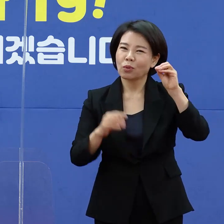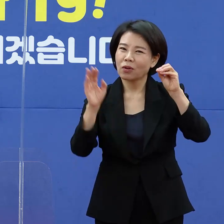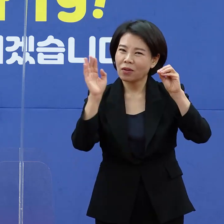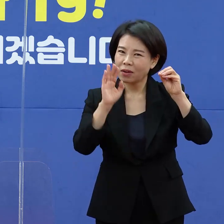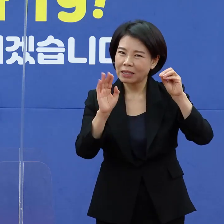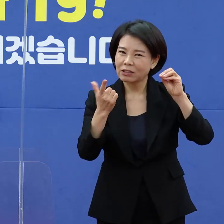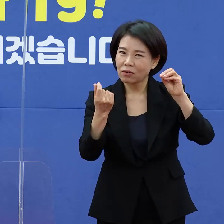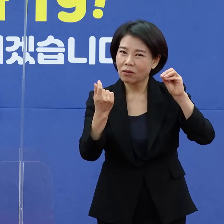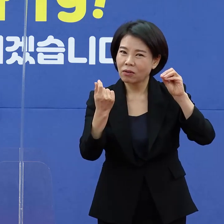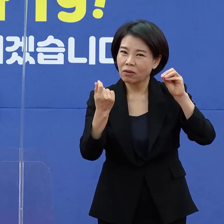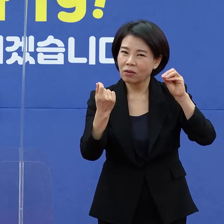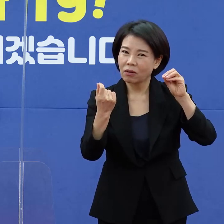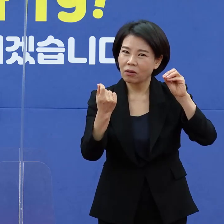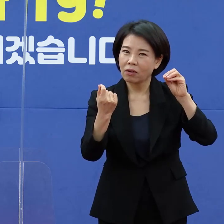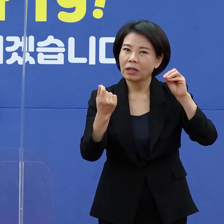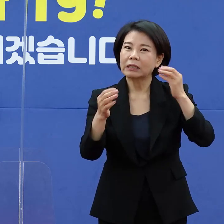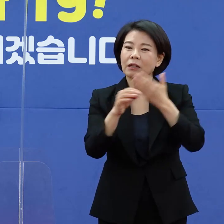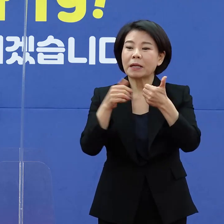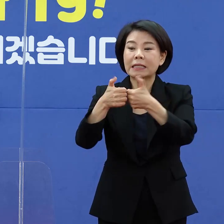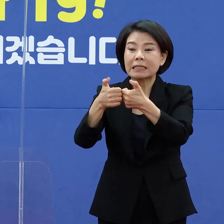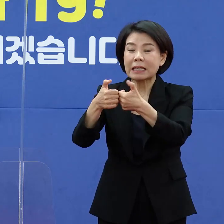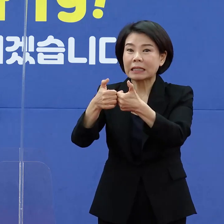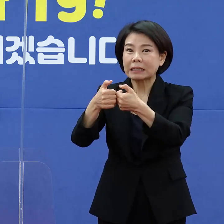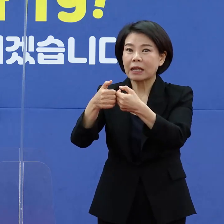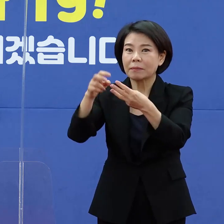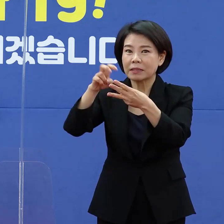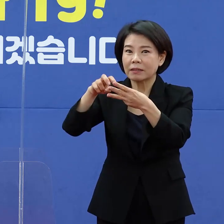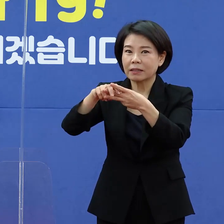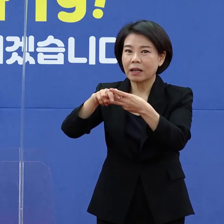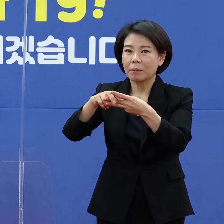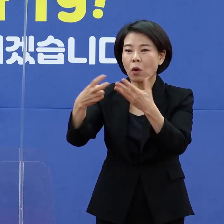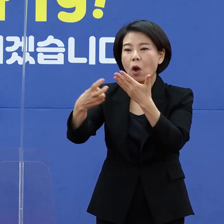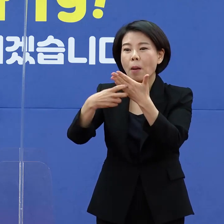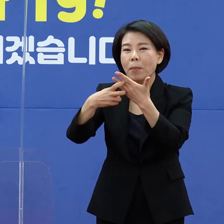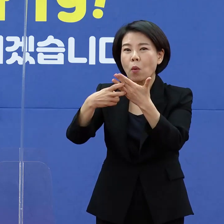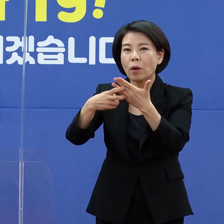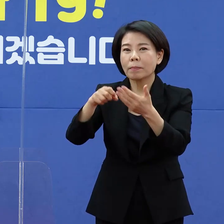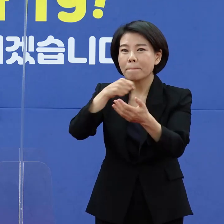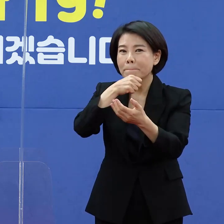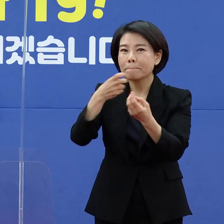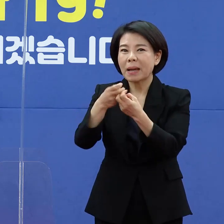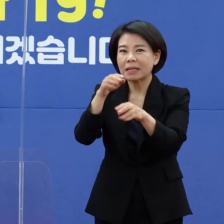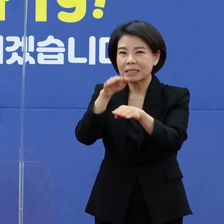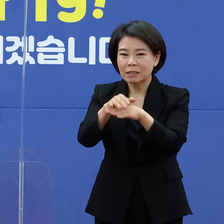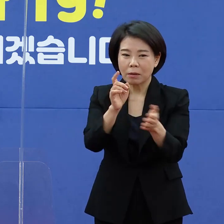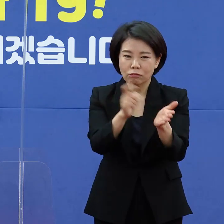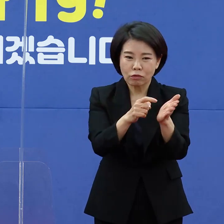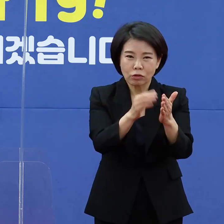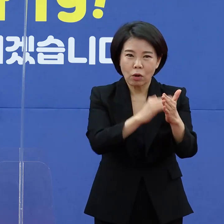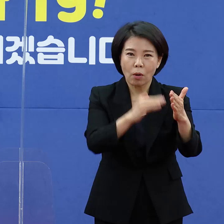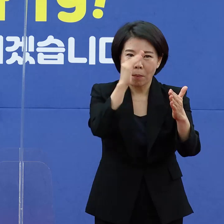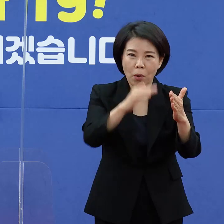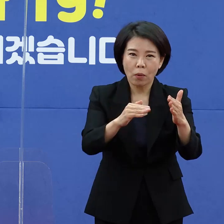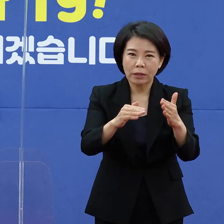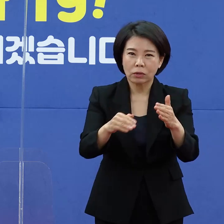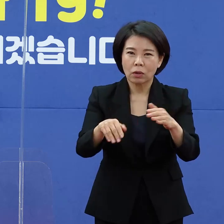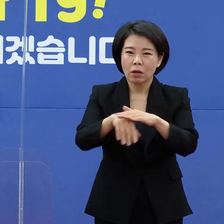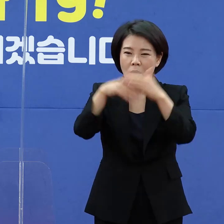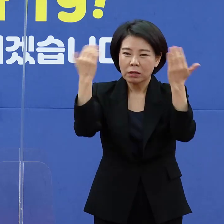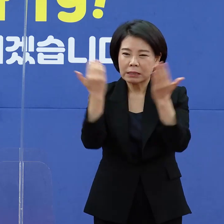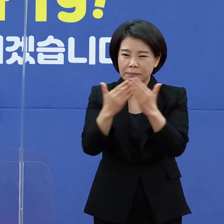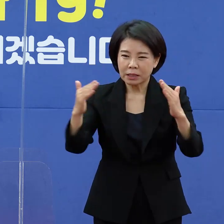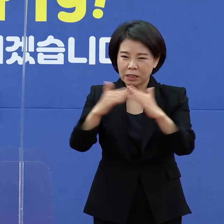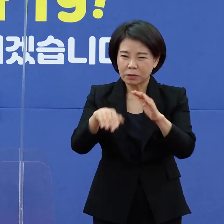상담 진료에 대한 의료수과를 정한다든가 또 응급 의료기관이라든가 코어트 격리 응급실이라든가